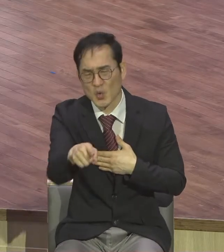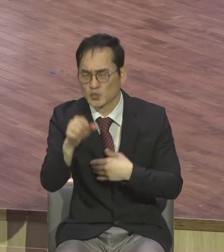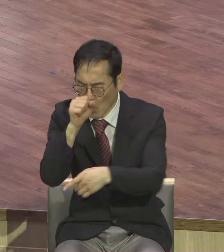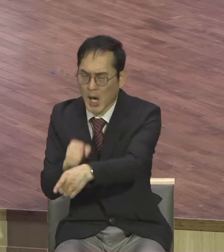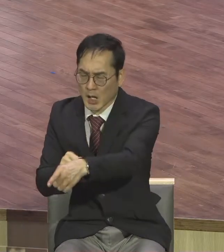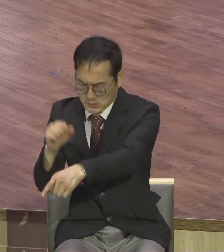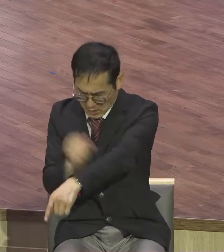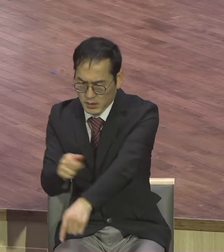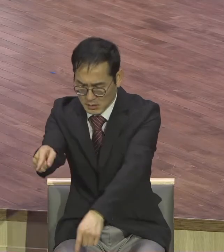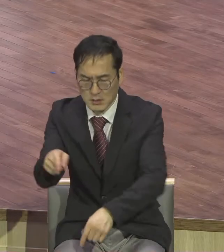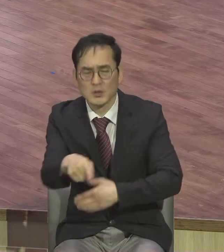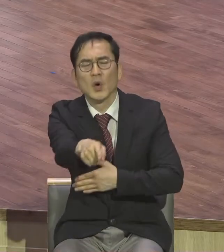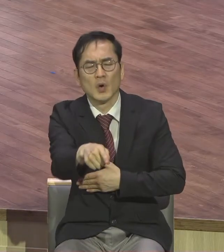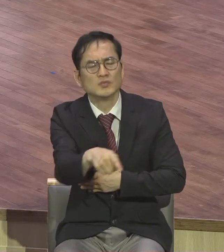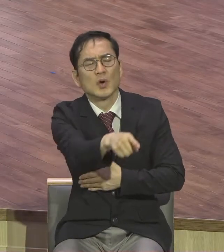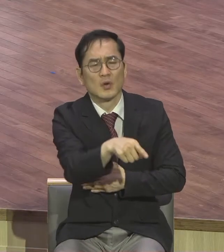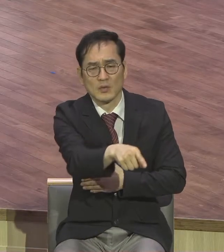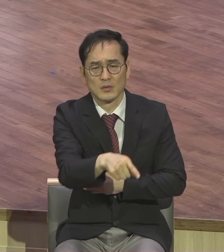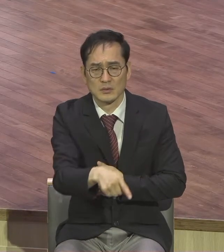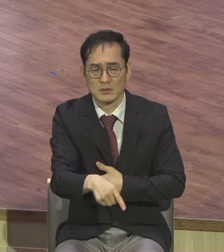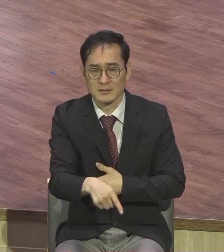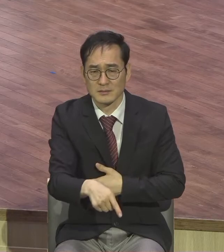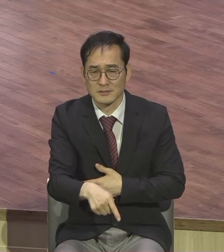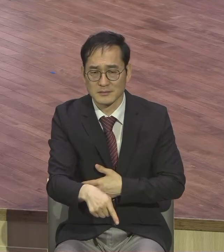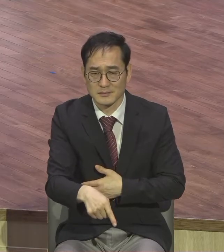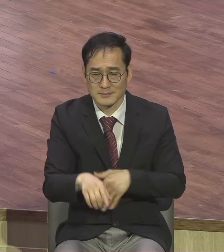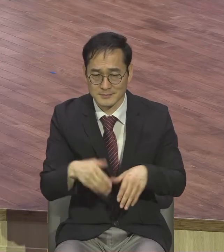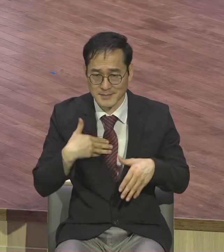하겠지 뭐 나는 발을 빼버려